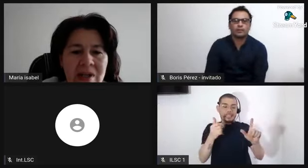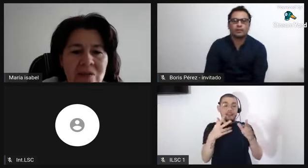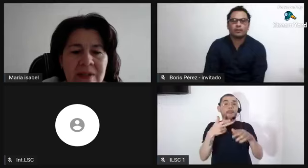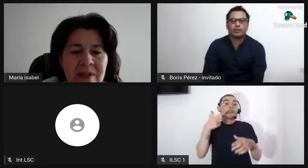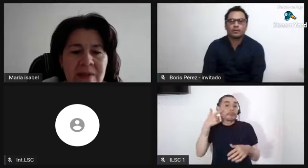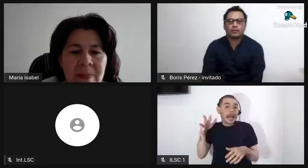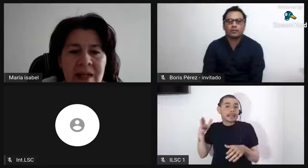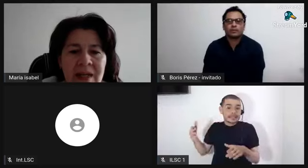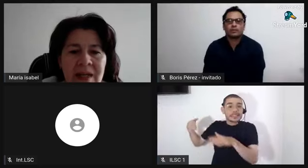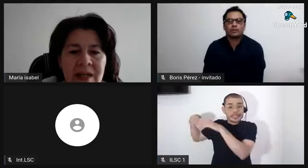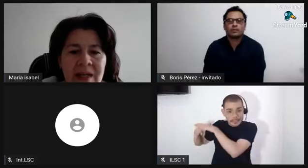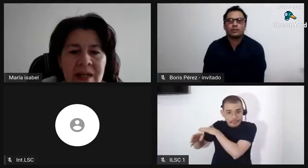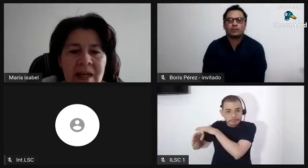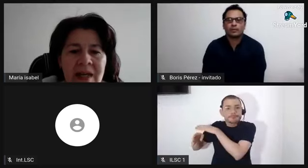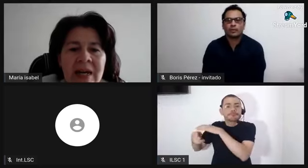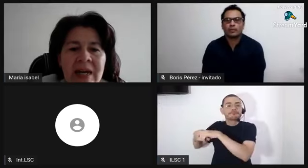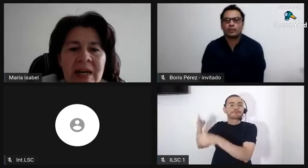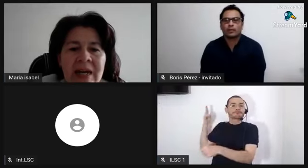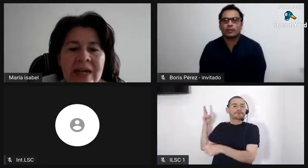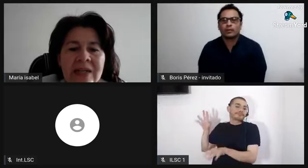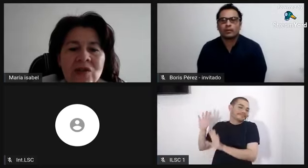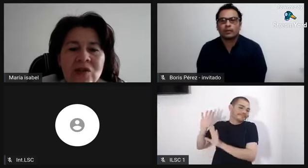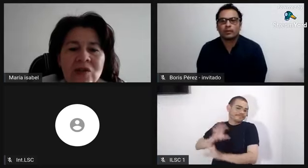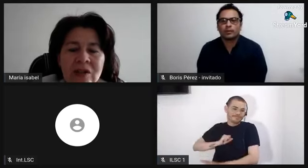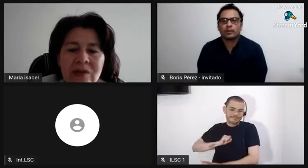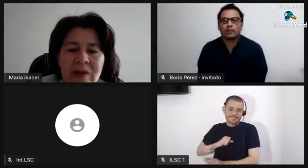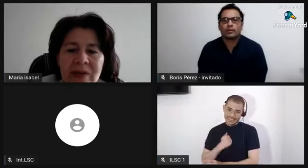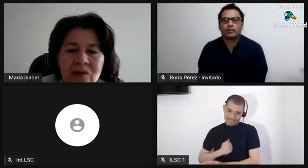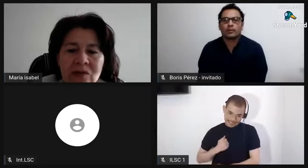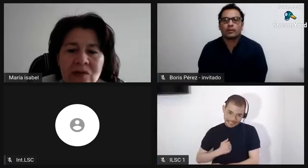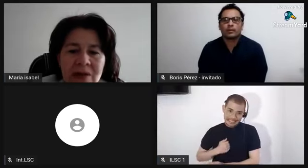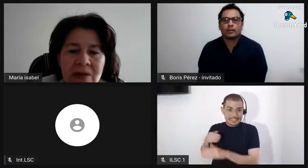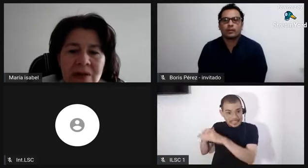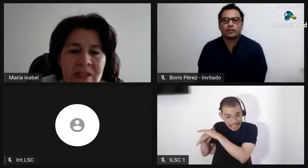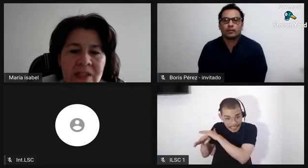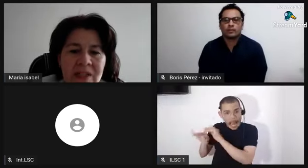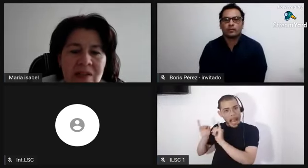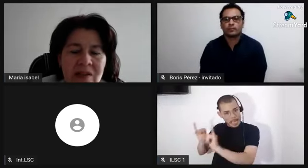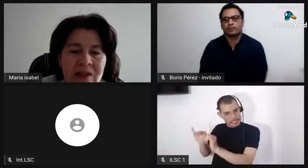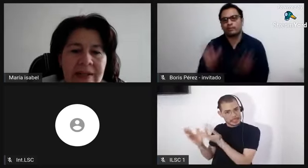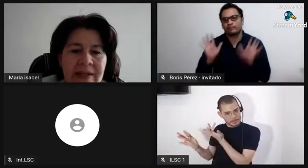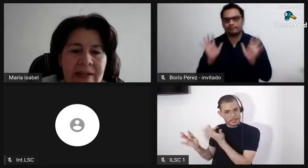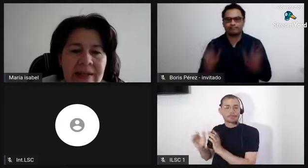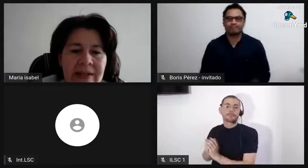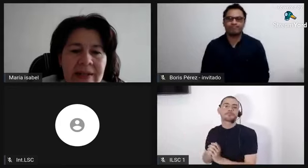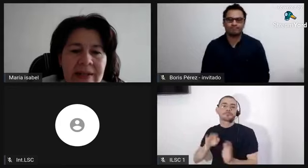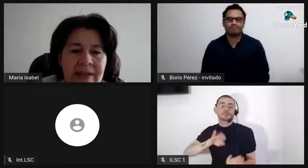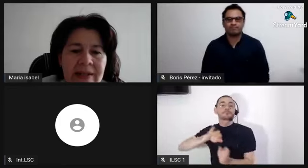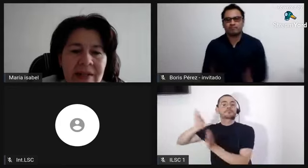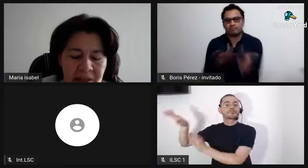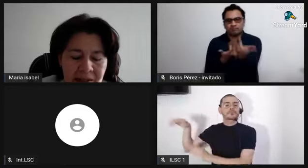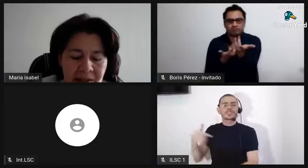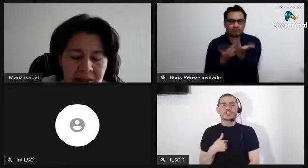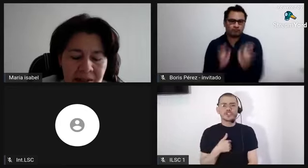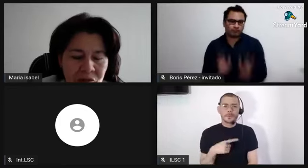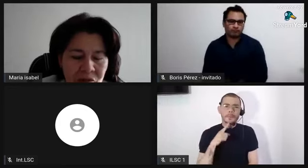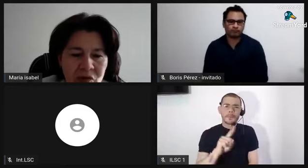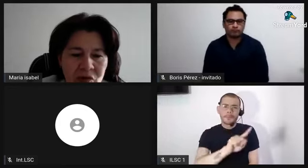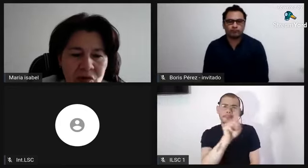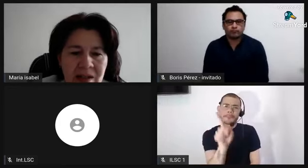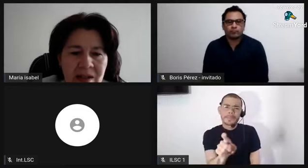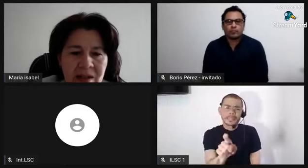Yo tengo una pregunta, Boris, y es que a partir de escucharte hoy de la información que nos has